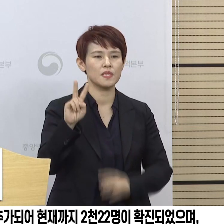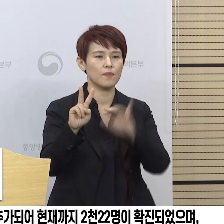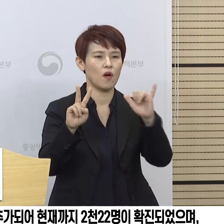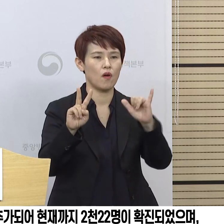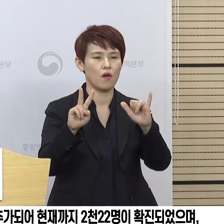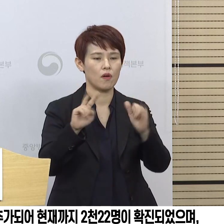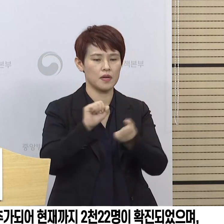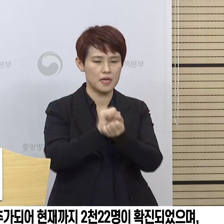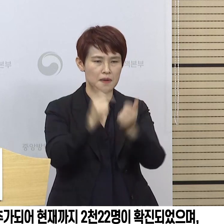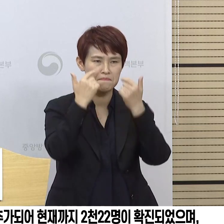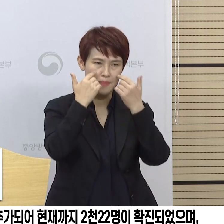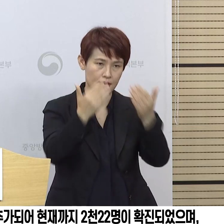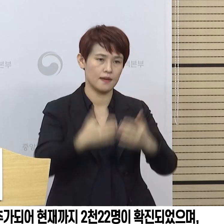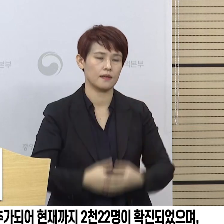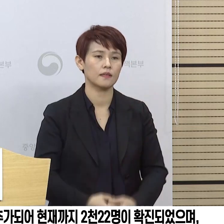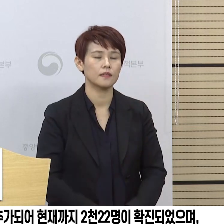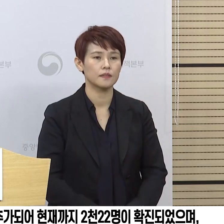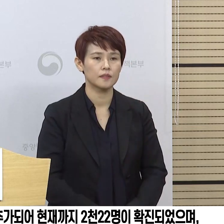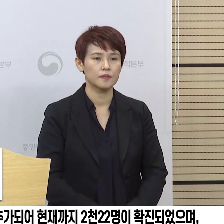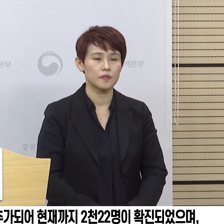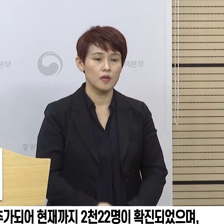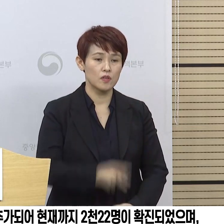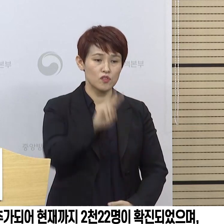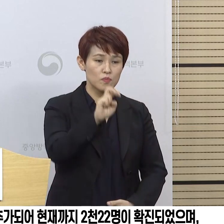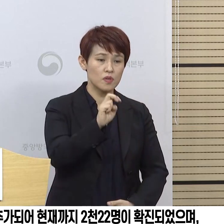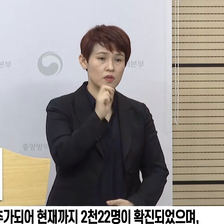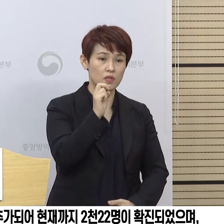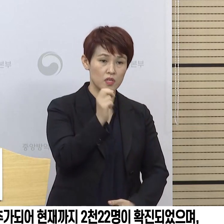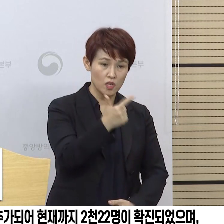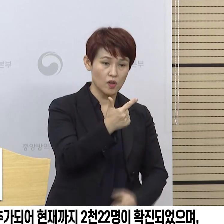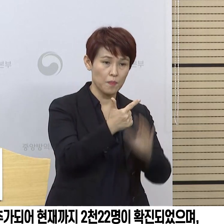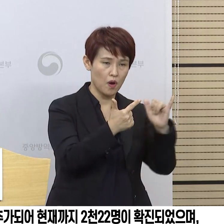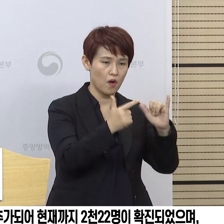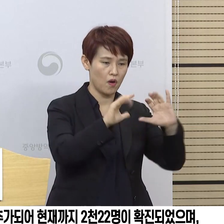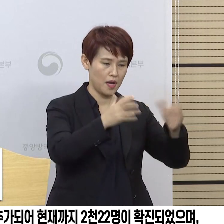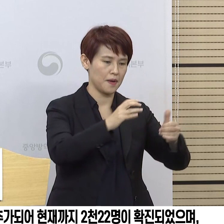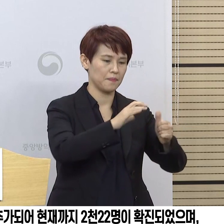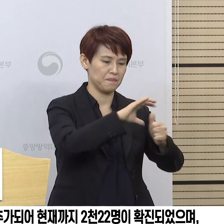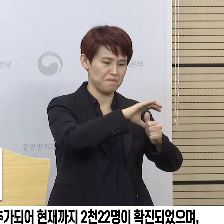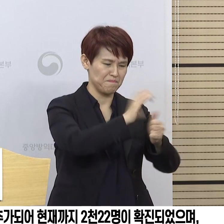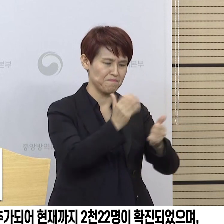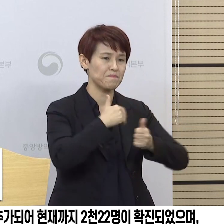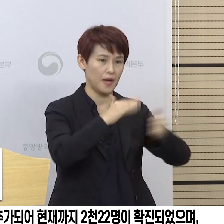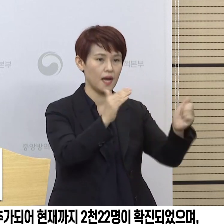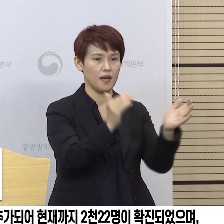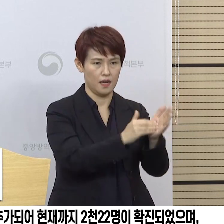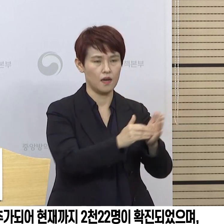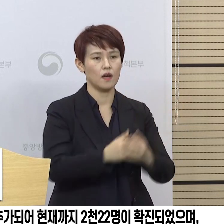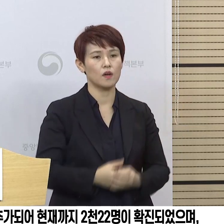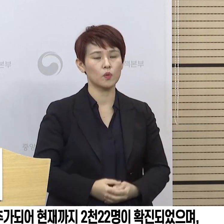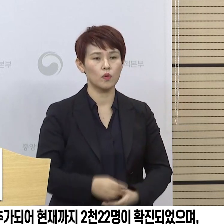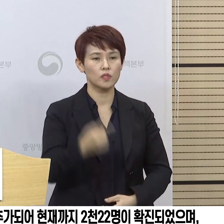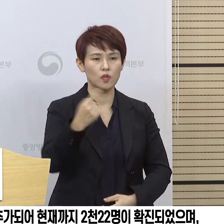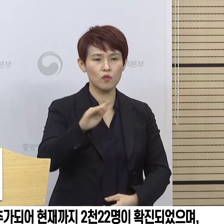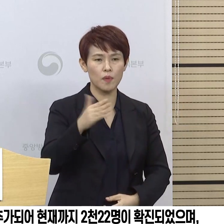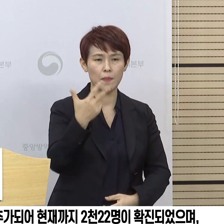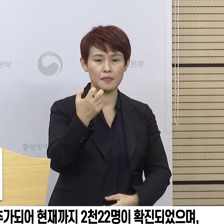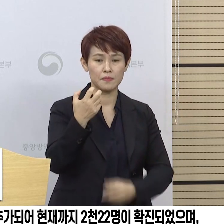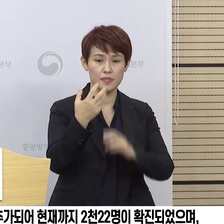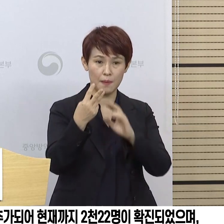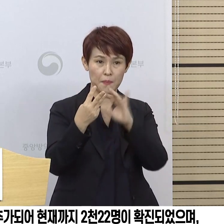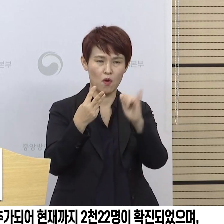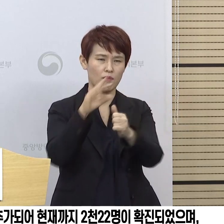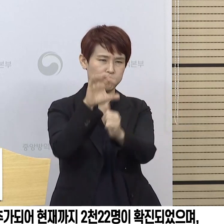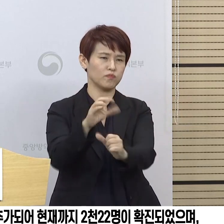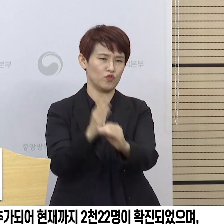확진이 되었습니다. 이 중 26명이 격리 해제되었고 1,983명이 격리 중입니다.